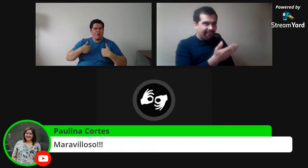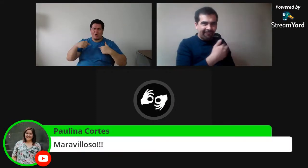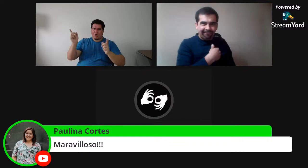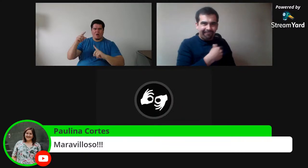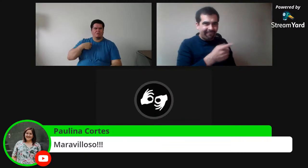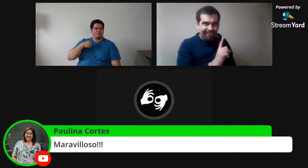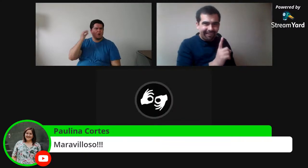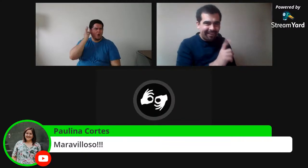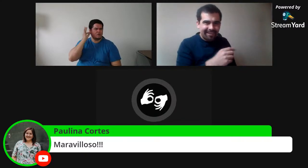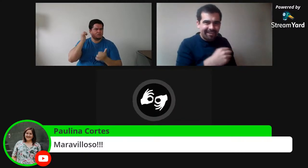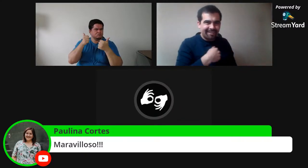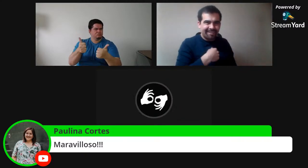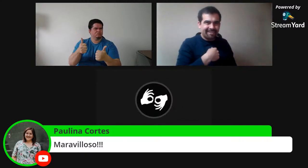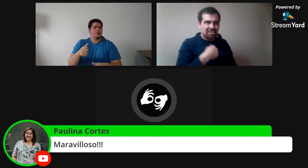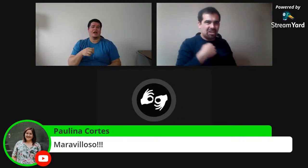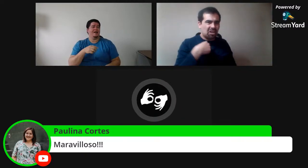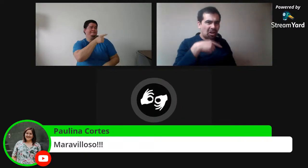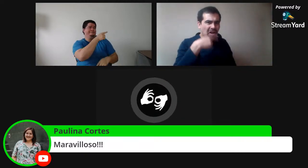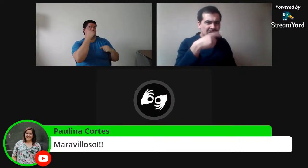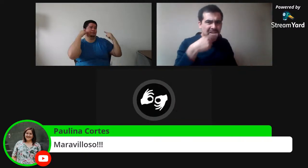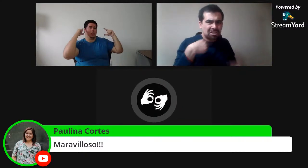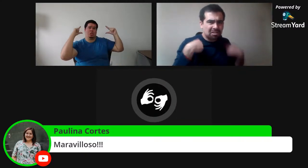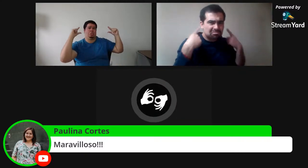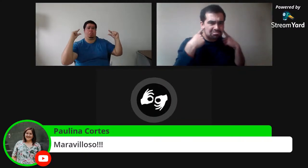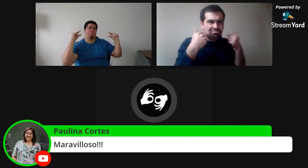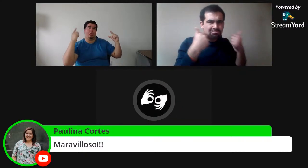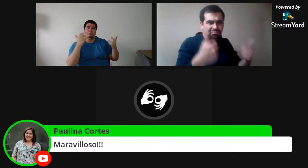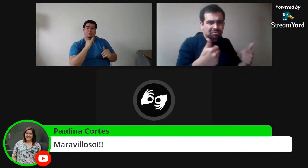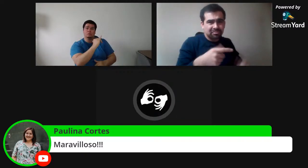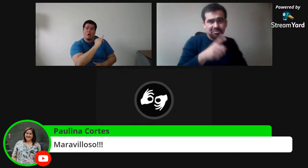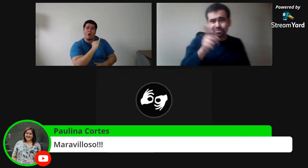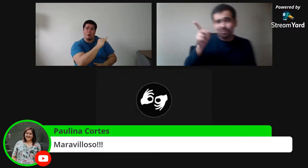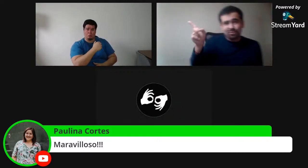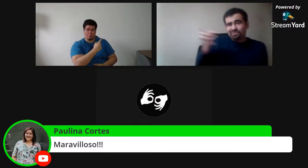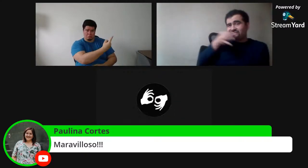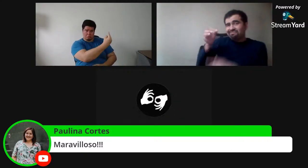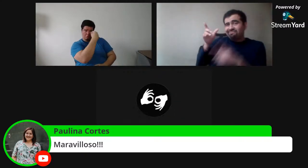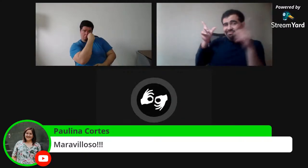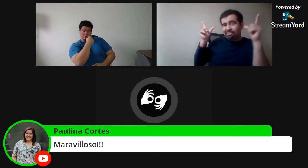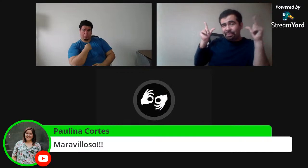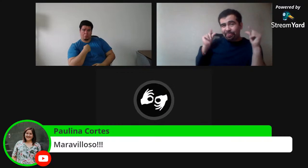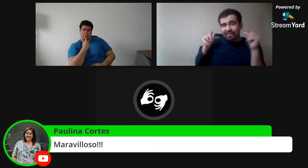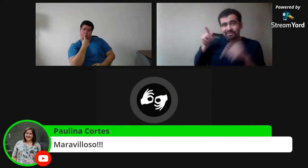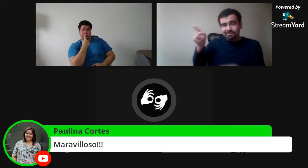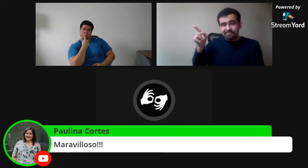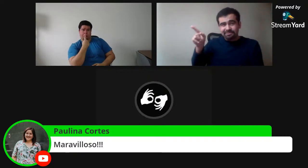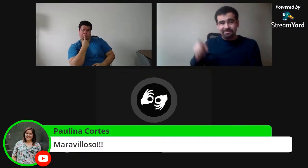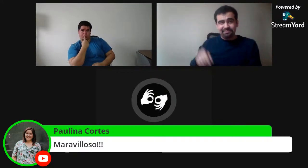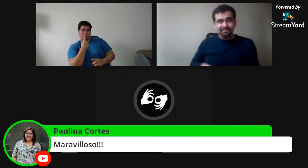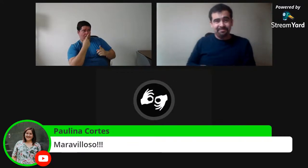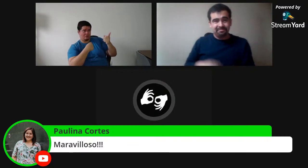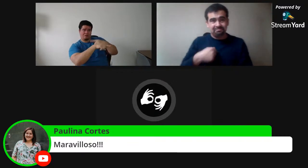mejor somos menos que ellos. Pero en realidad no es así, no es así. Los oyentes escuchan, ok, no hay problema.